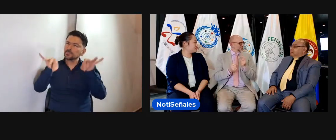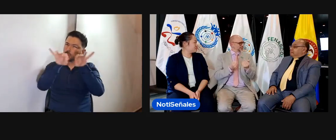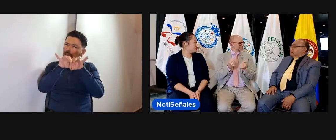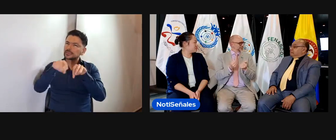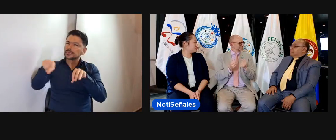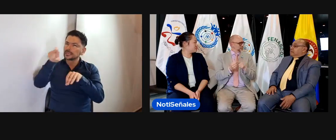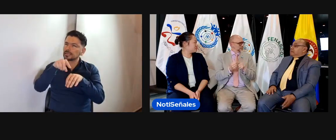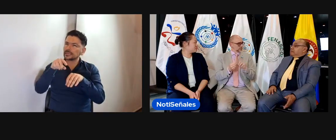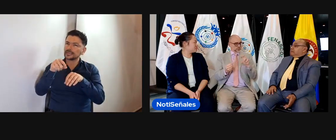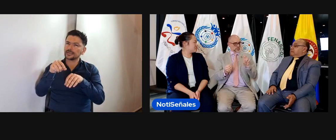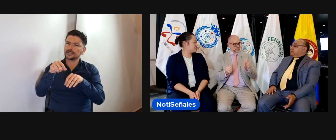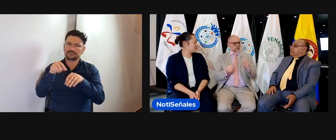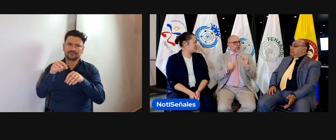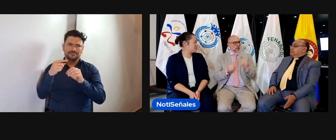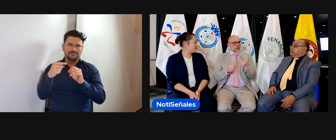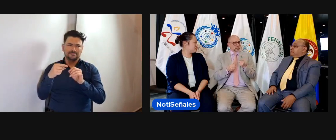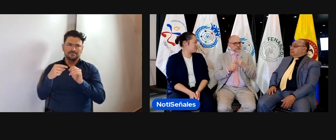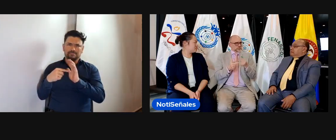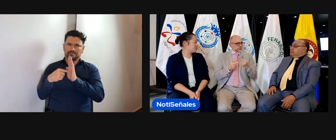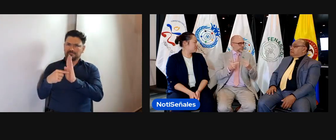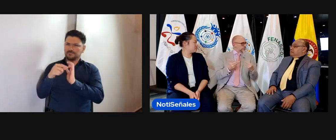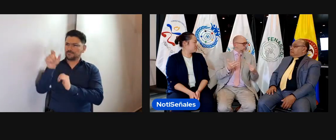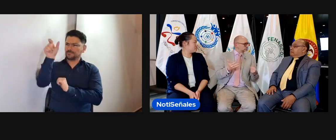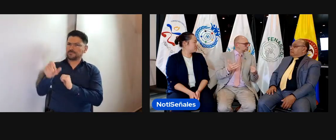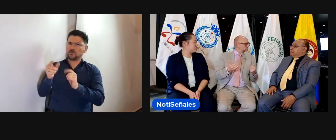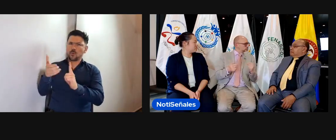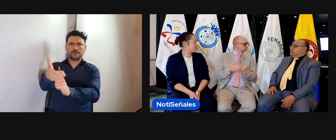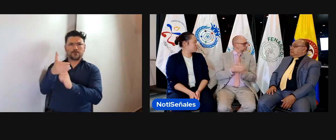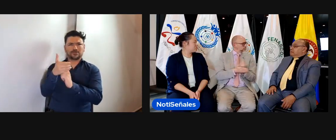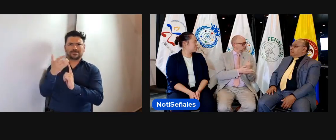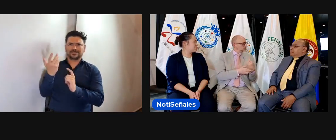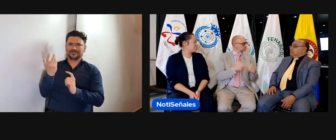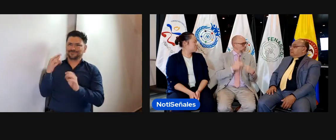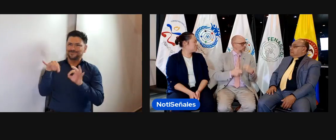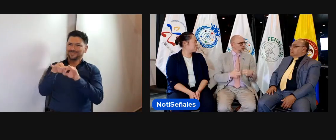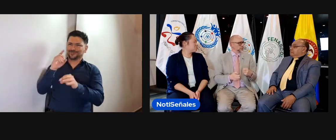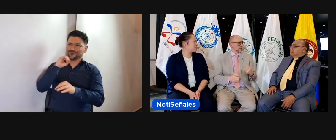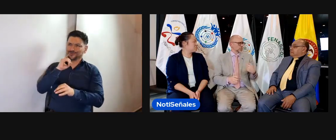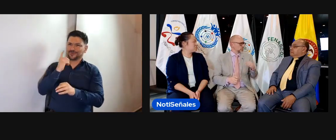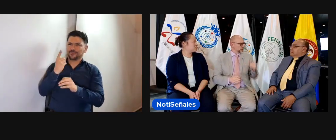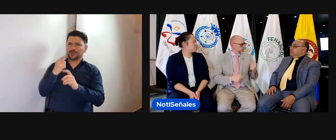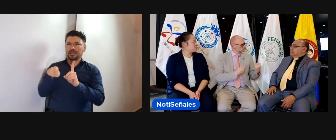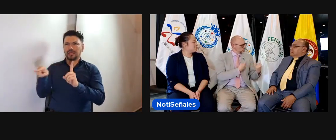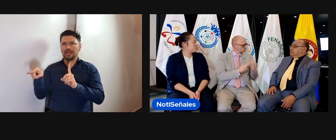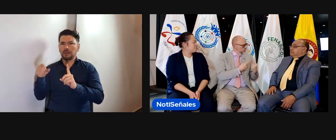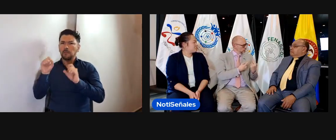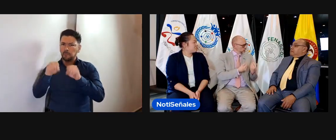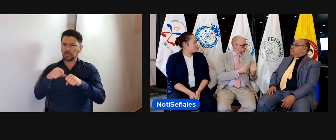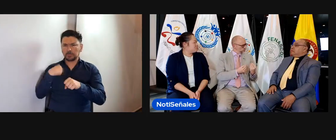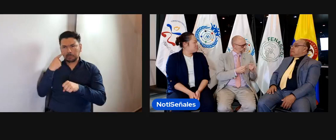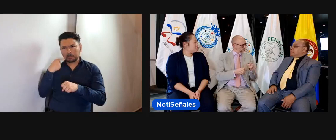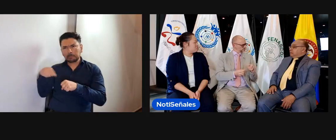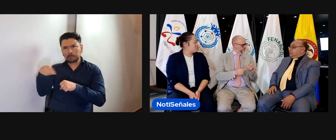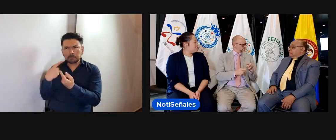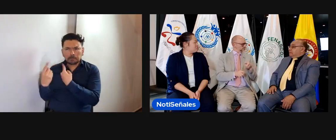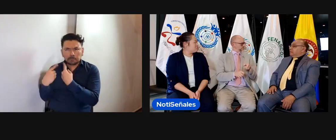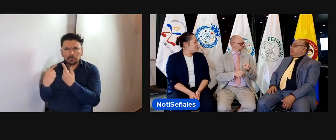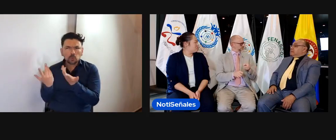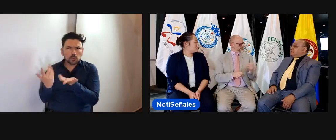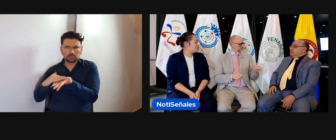Esto tienen que preguntarlo con una asamblea específica, hay unos miembros, yo creo que podríamos